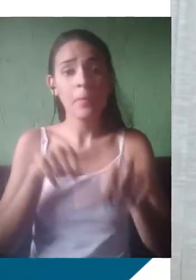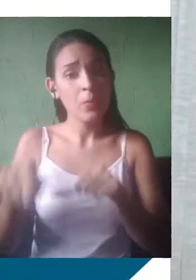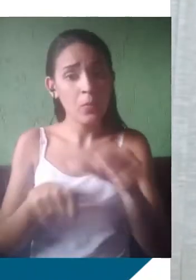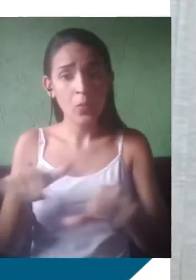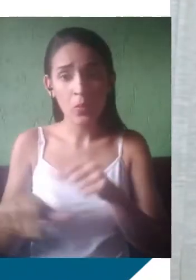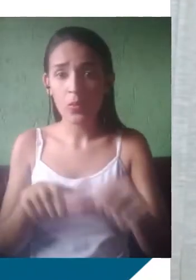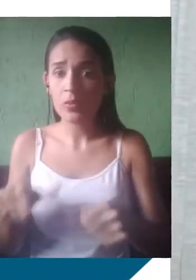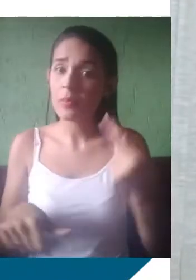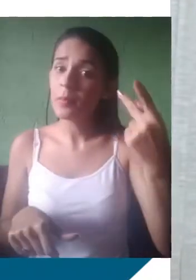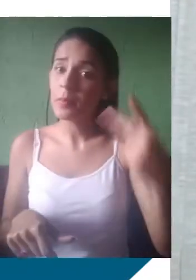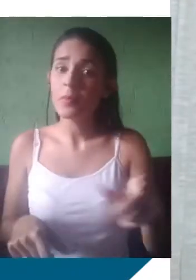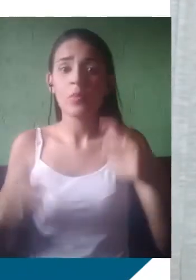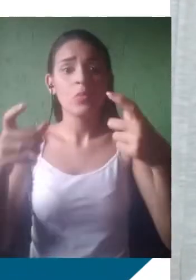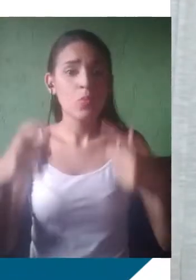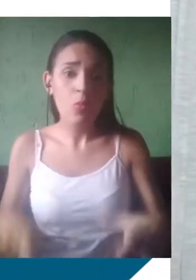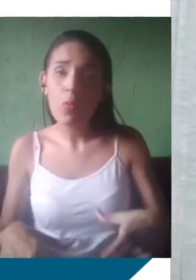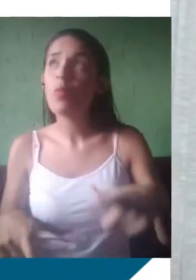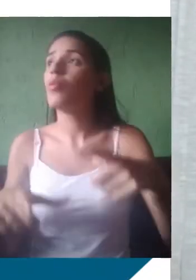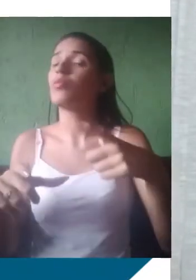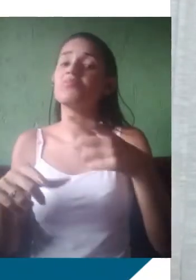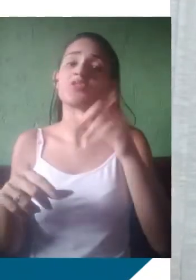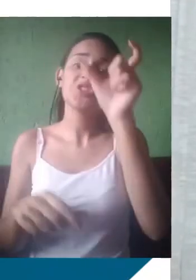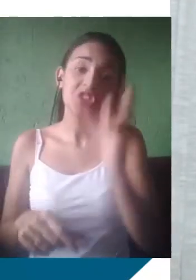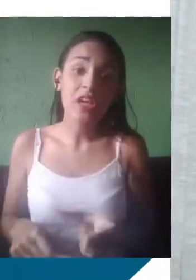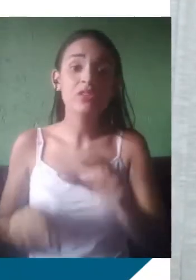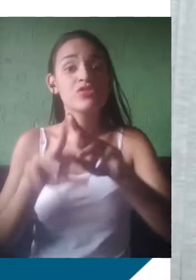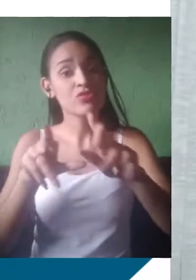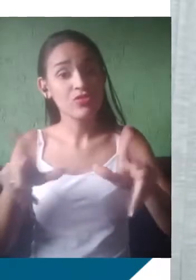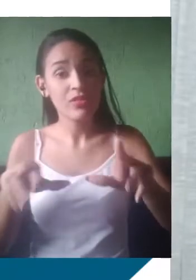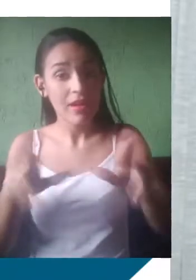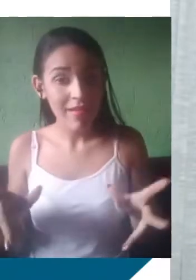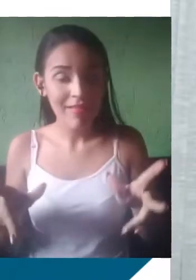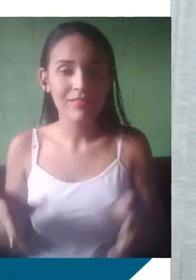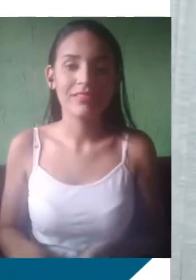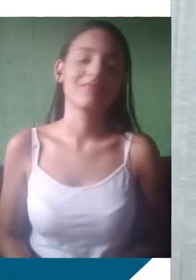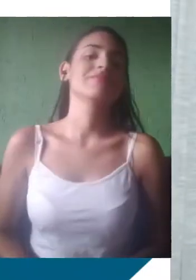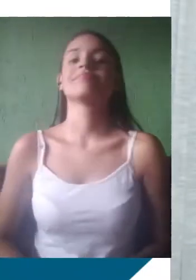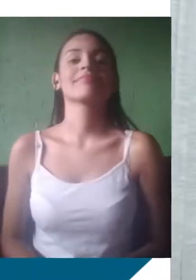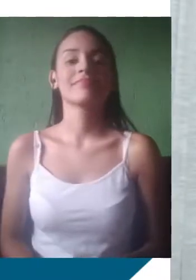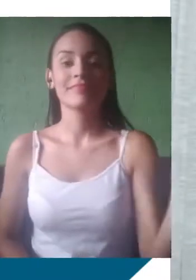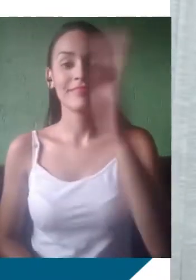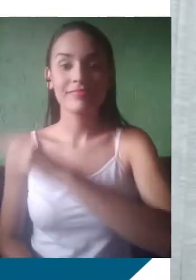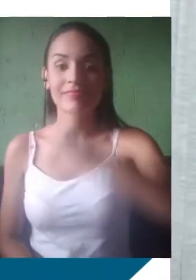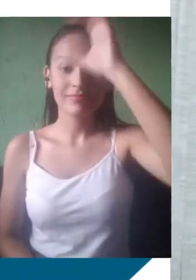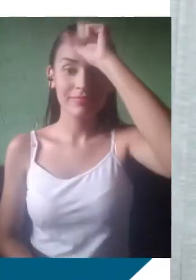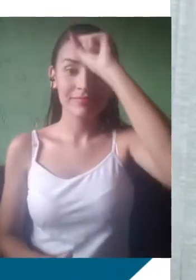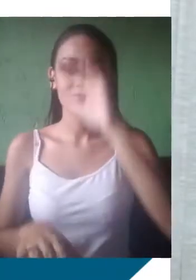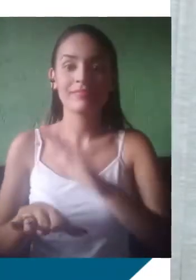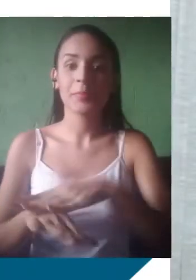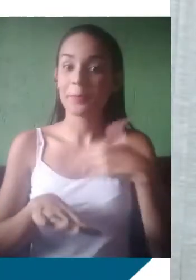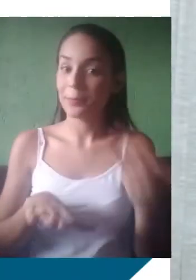de fatores. Se você quer saber que fatores são esses, se você já ouviu falar também em preconceito linguístico ou quer saber o que é,